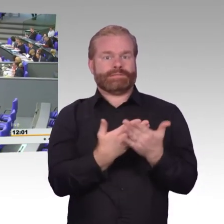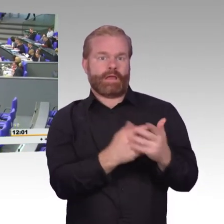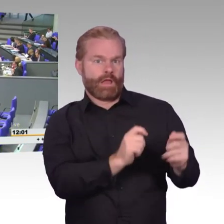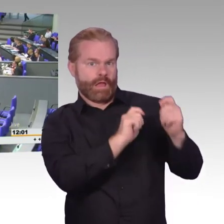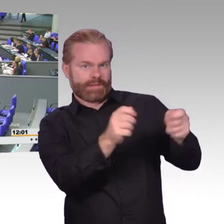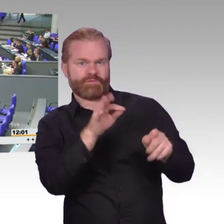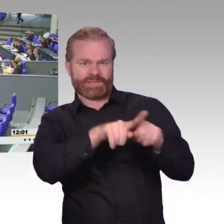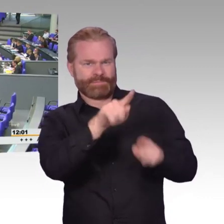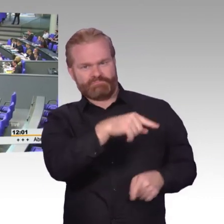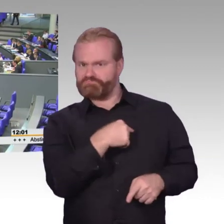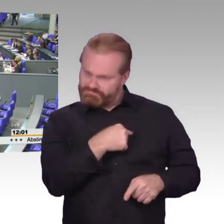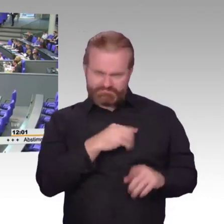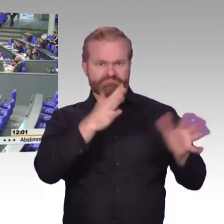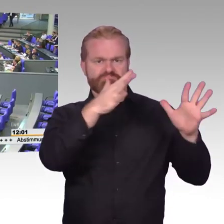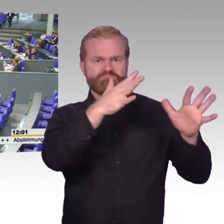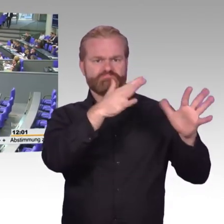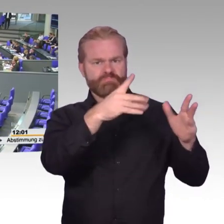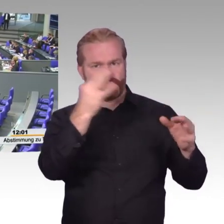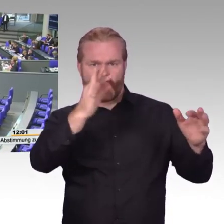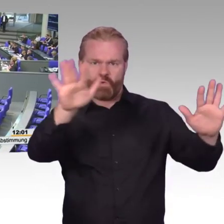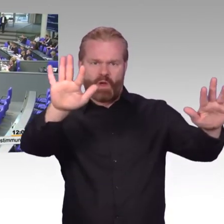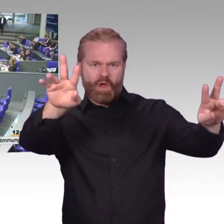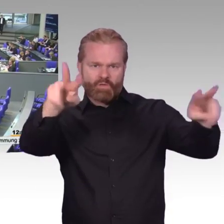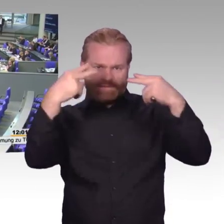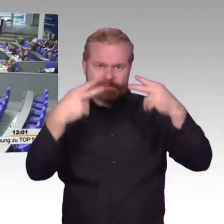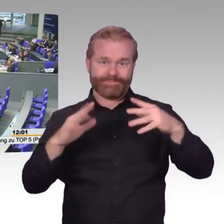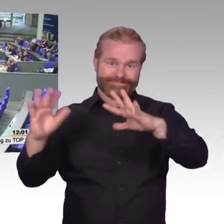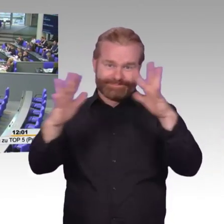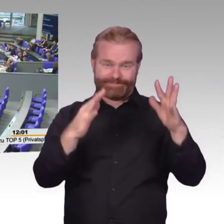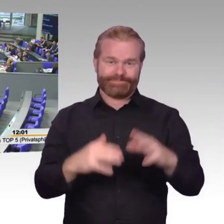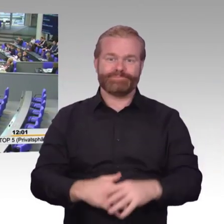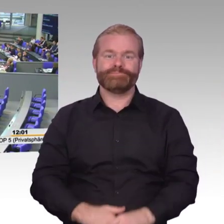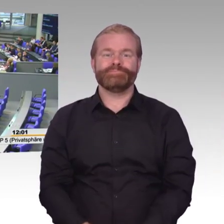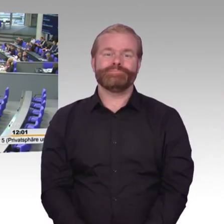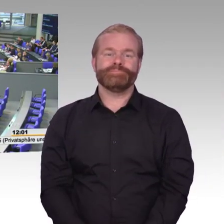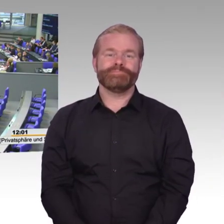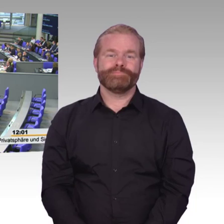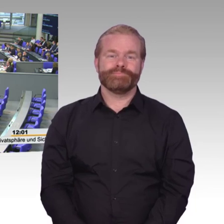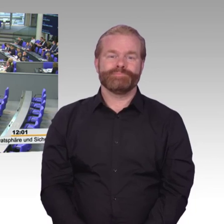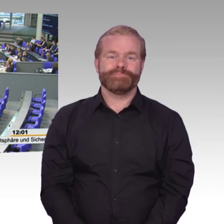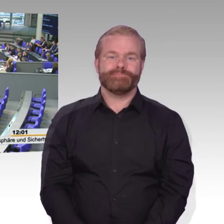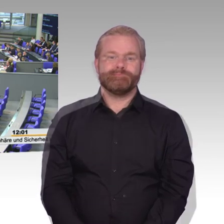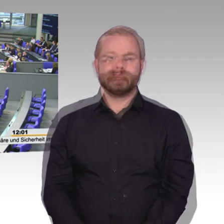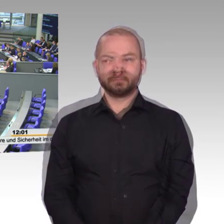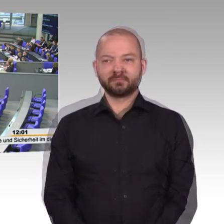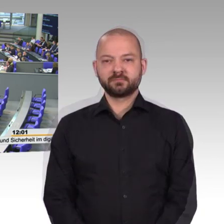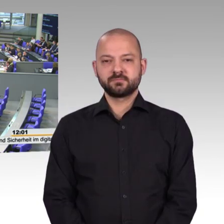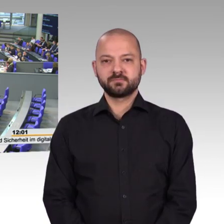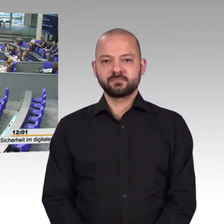Verehrte Frau Präsidentin, verehrte Kolleginnen und Kollegen. Die Digitalisierung